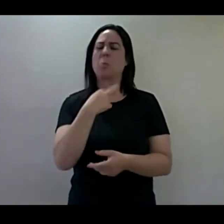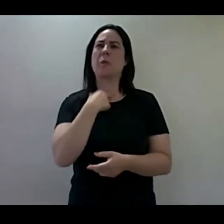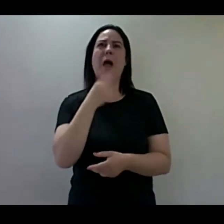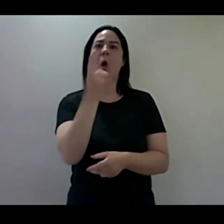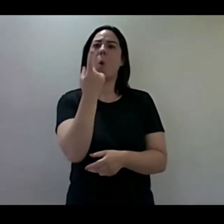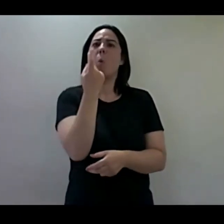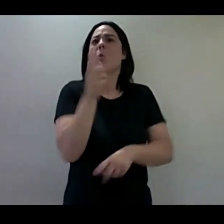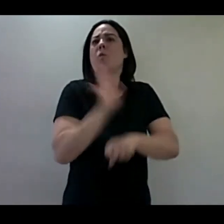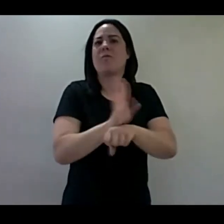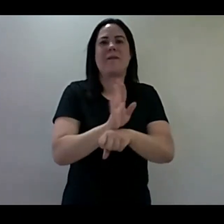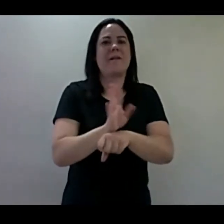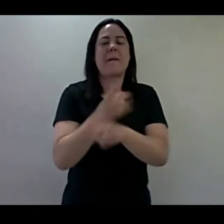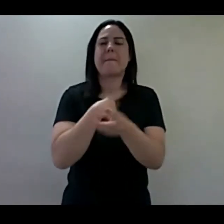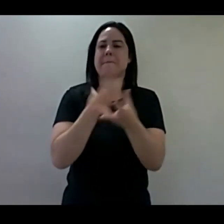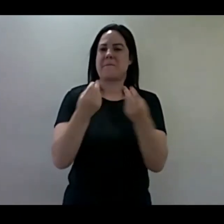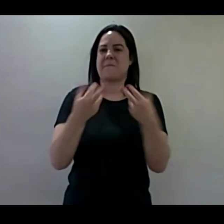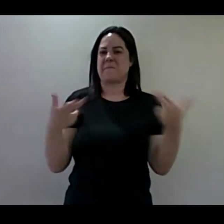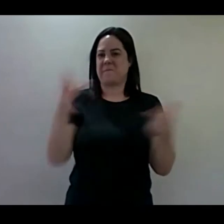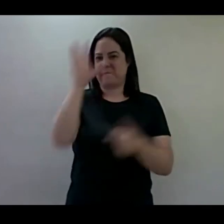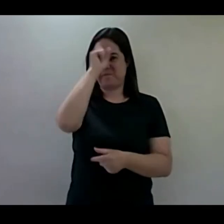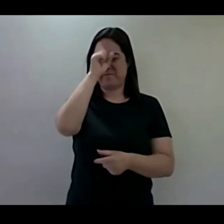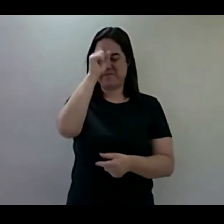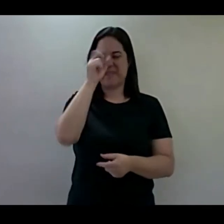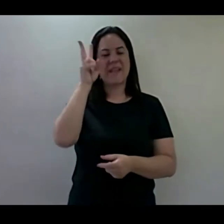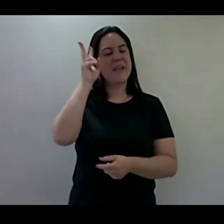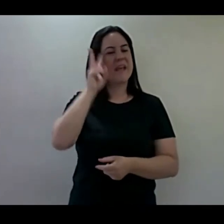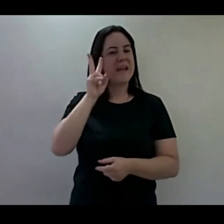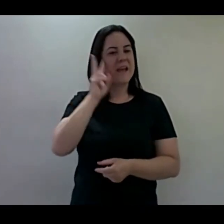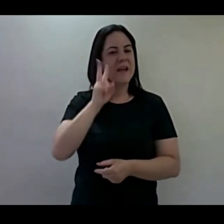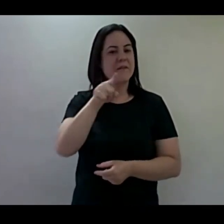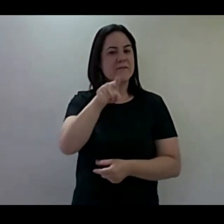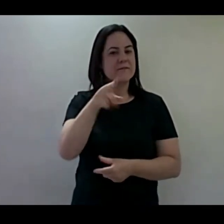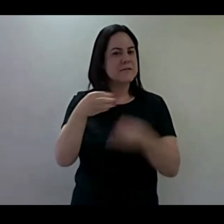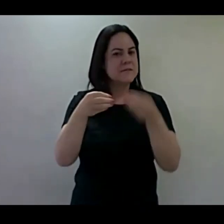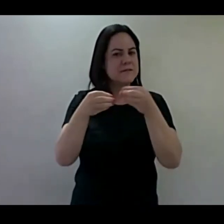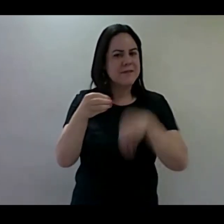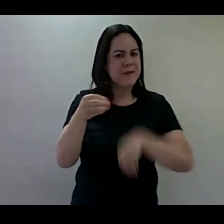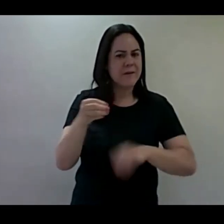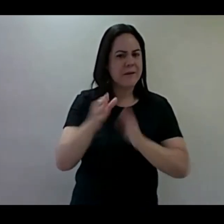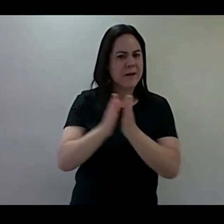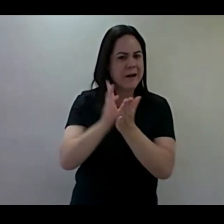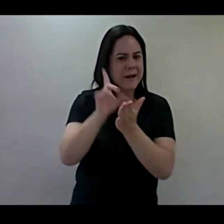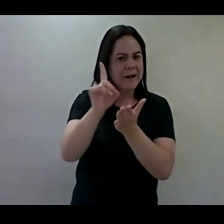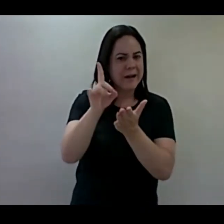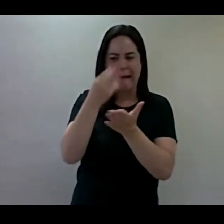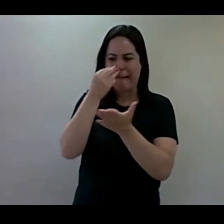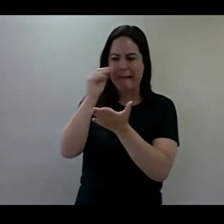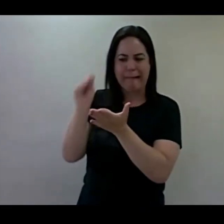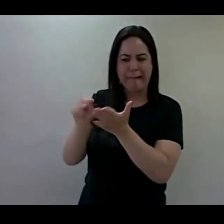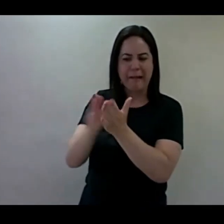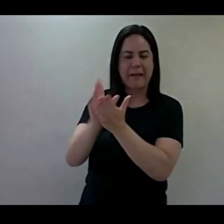Lembre-se, não desperdice a Bíblia, leia com calma, leia sem pressa,